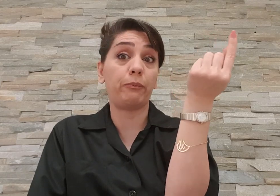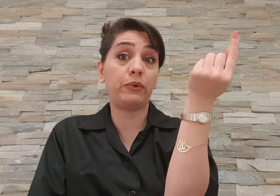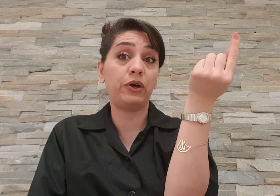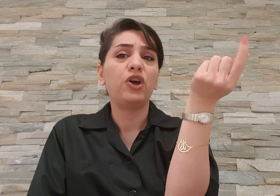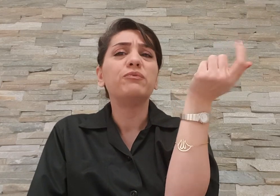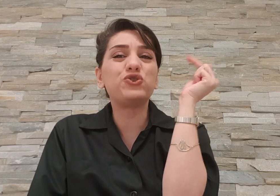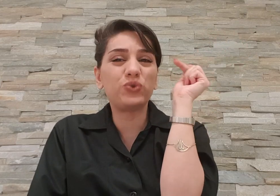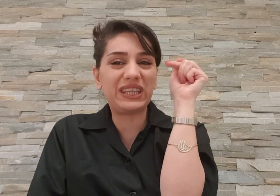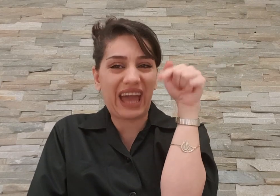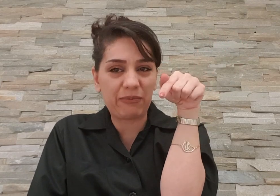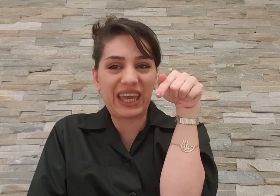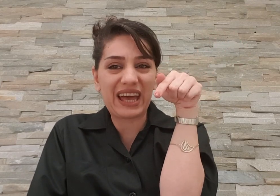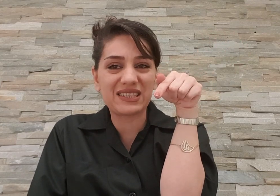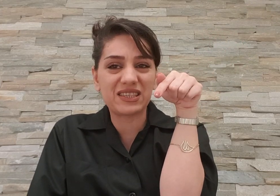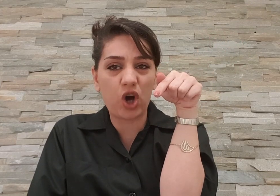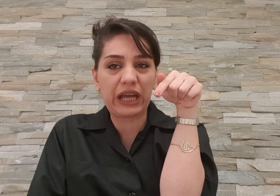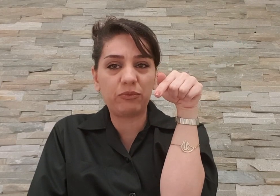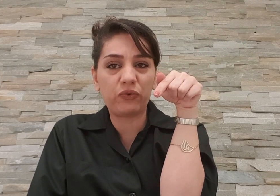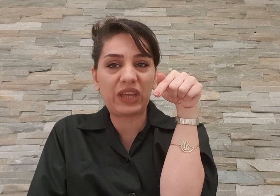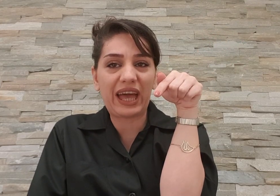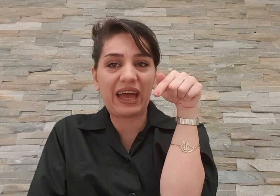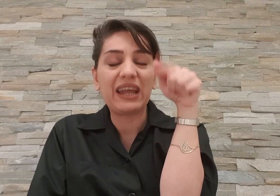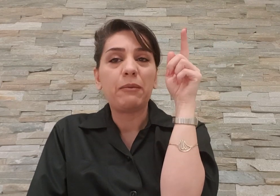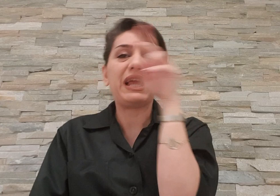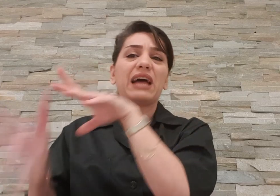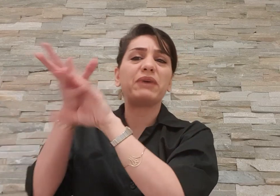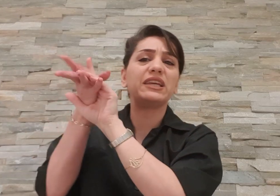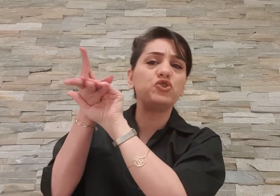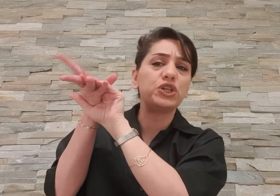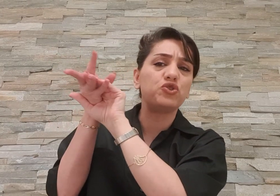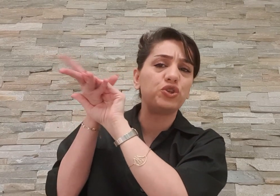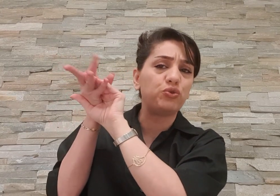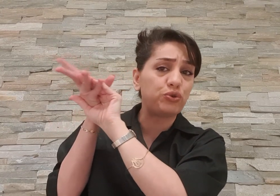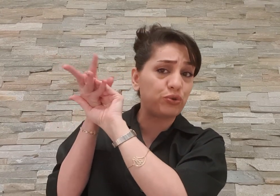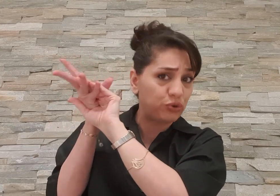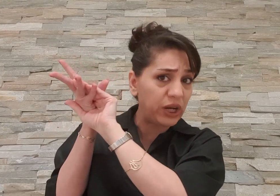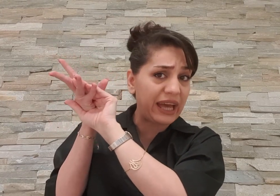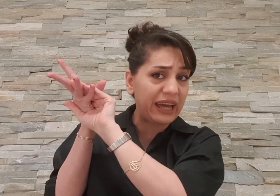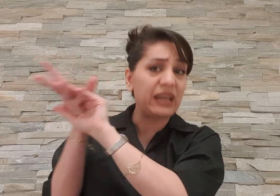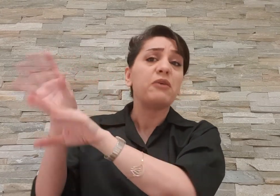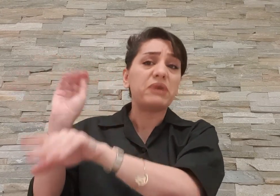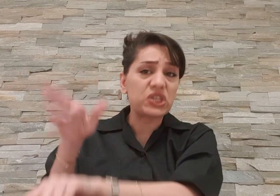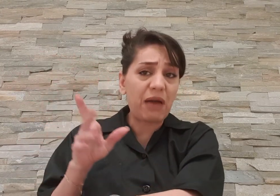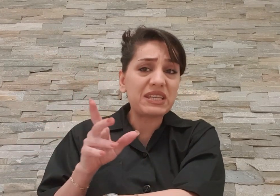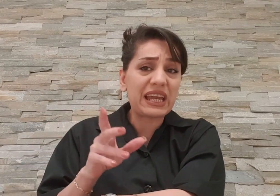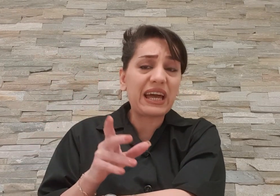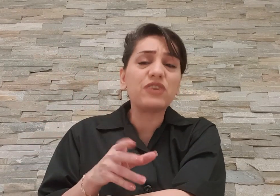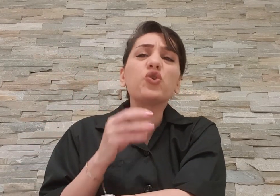به جون دیگه هم دیگه از داخل میفتند ملت بیاد اینجوری دو دو دو دو کنند بهشکم بزنند چون